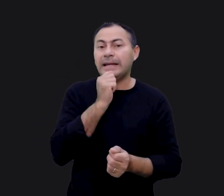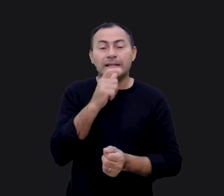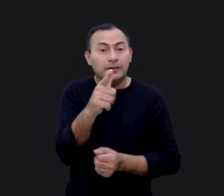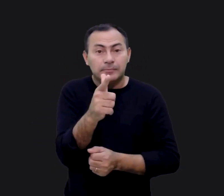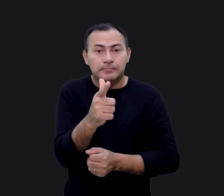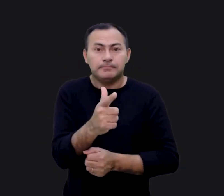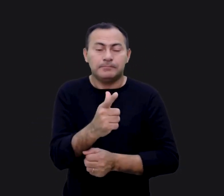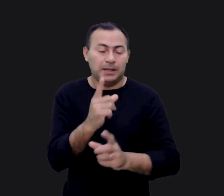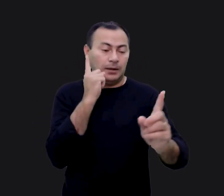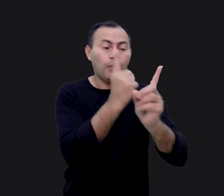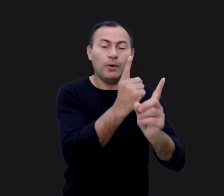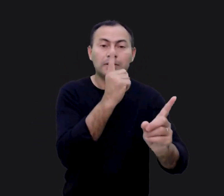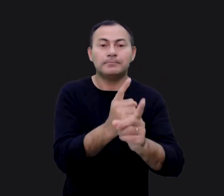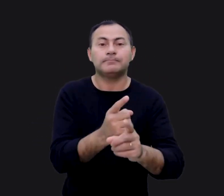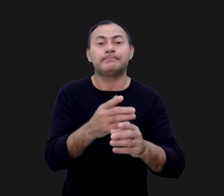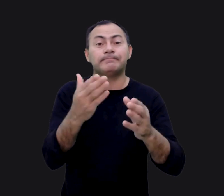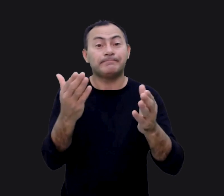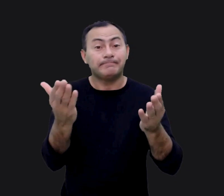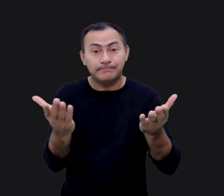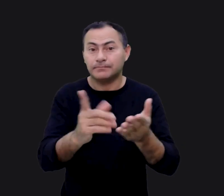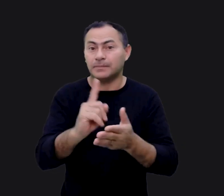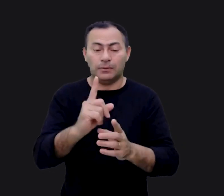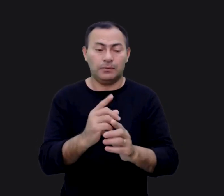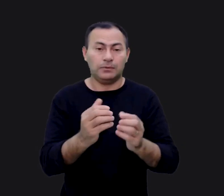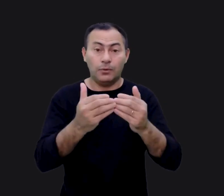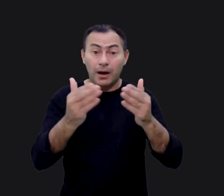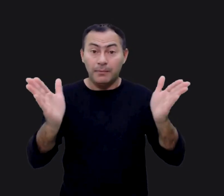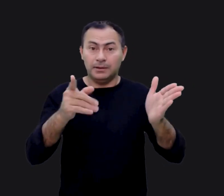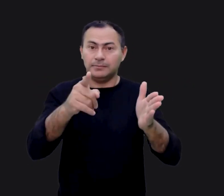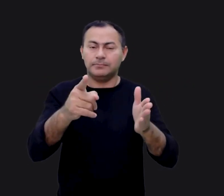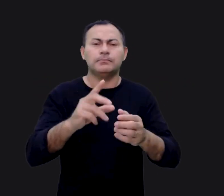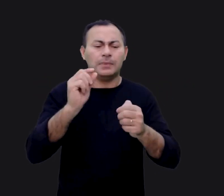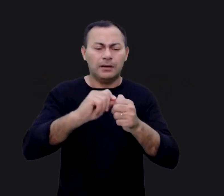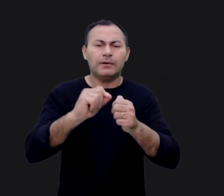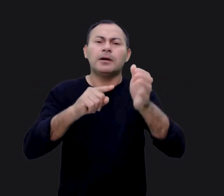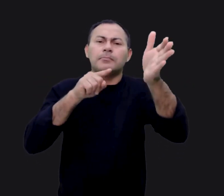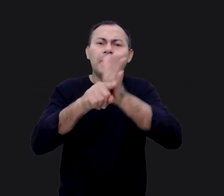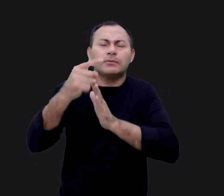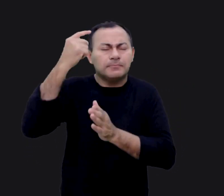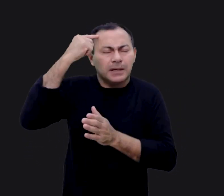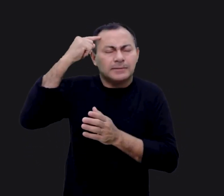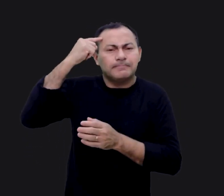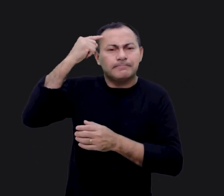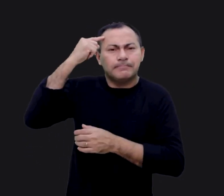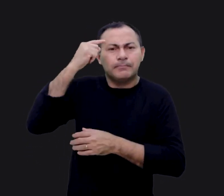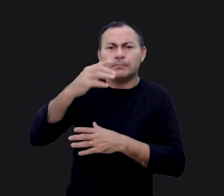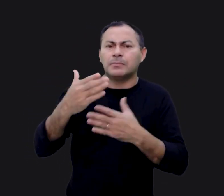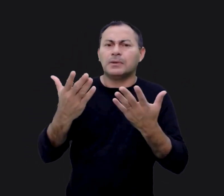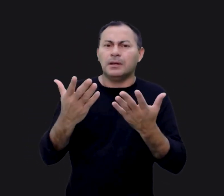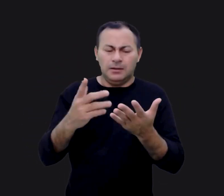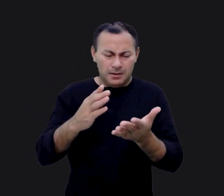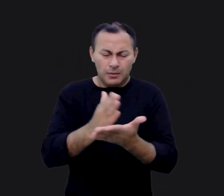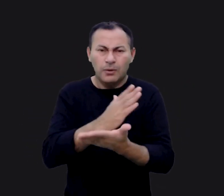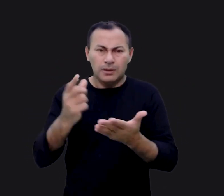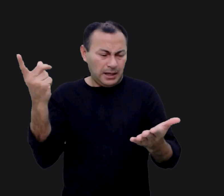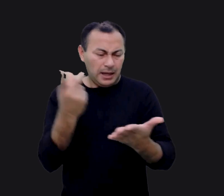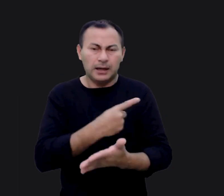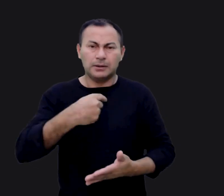se você não está encontrando, se isto não se abre para você, faça essa pergunta para você mesmo. Há algo errado na